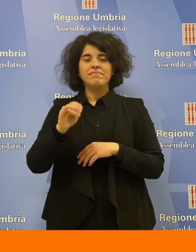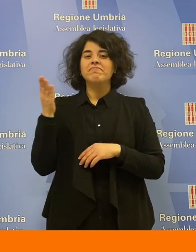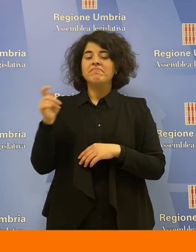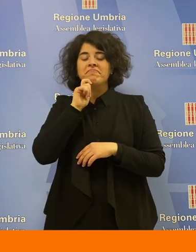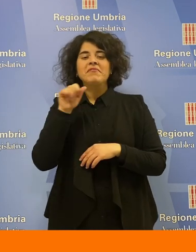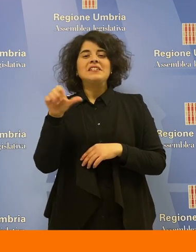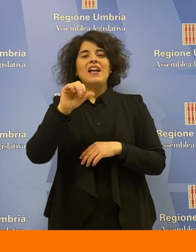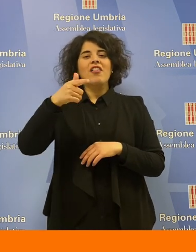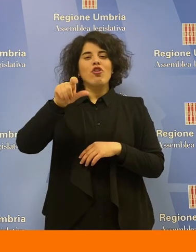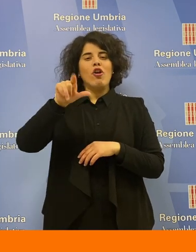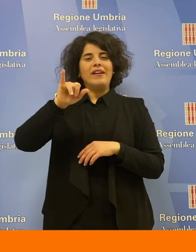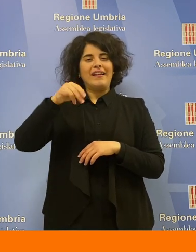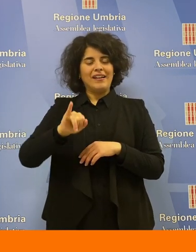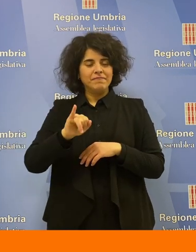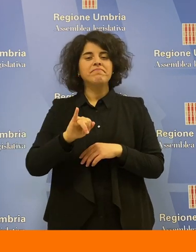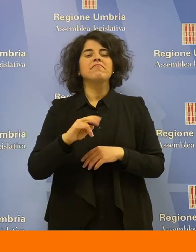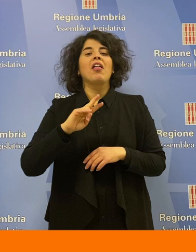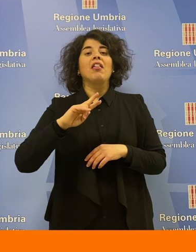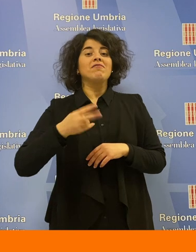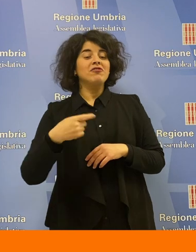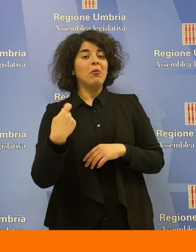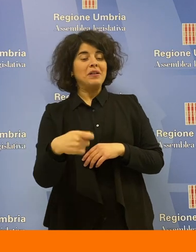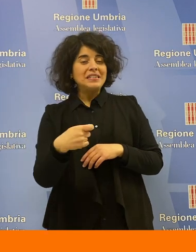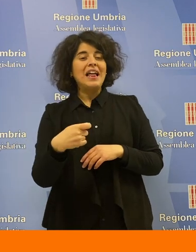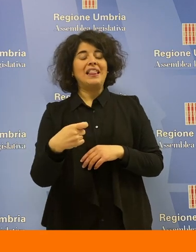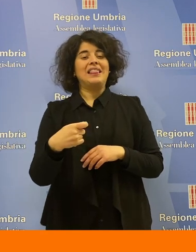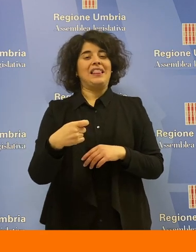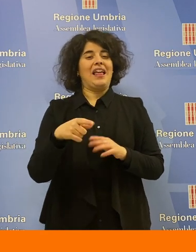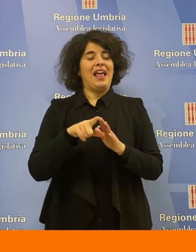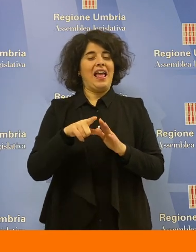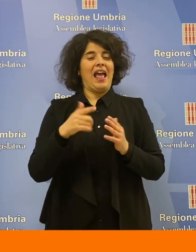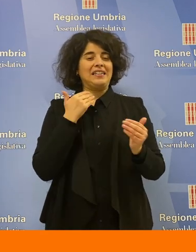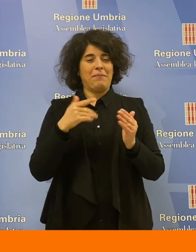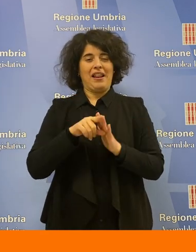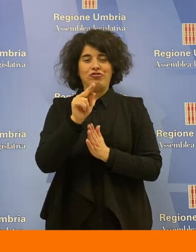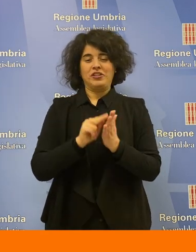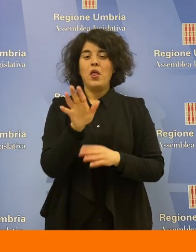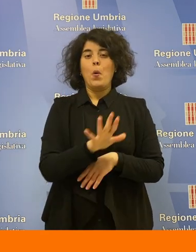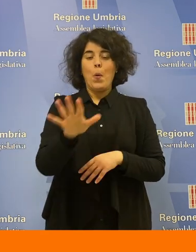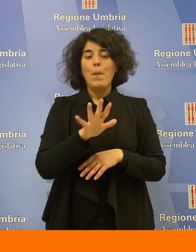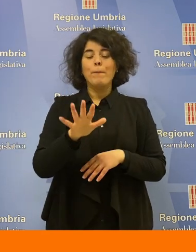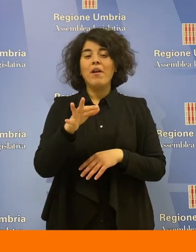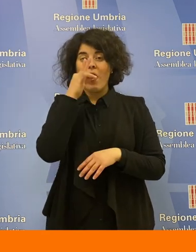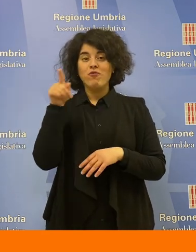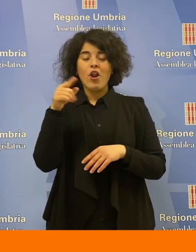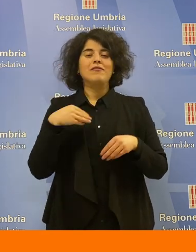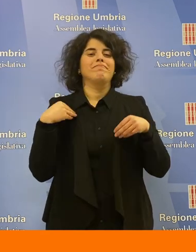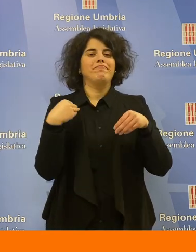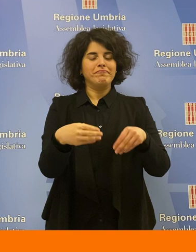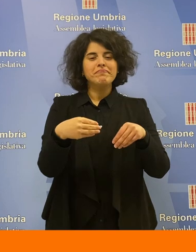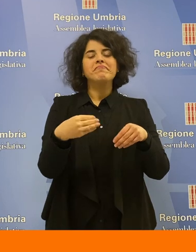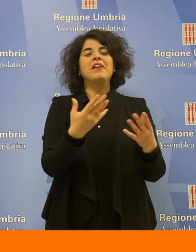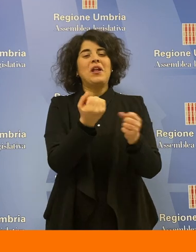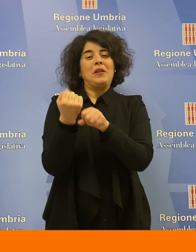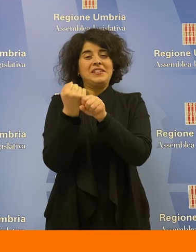La vicepresidente dell'Assemblea Legislativa dell'Umbria, Paola Fioroni, ha partecipato, portando anche i saluti istituzionali, alla presentazione